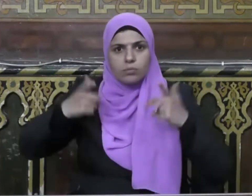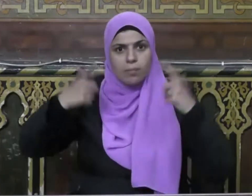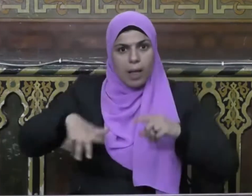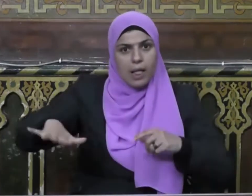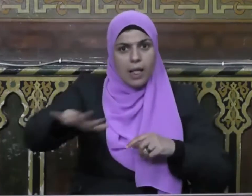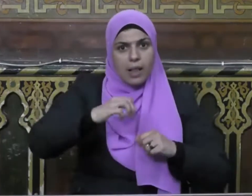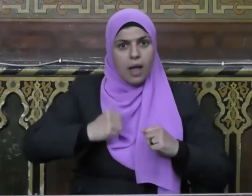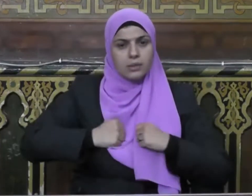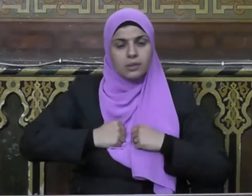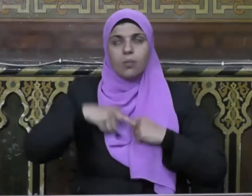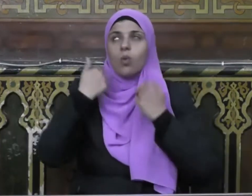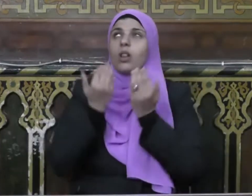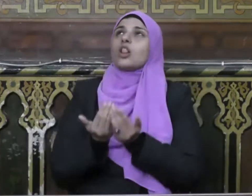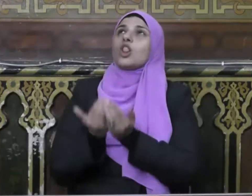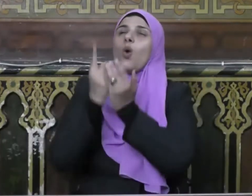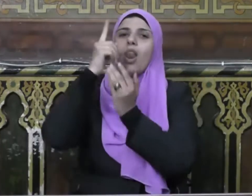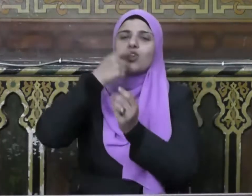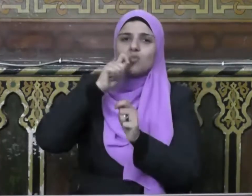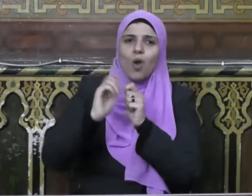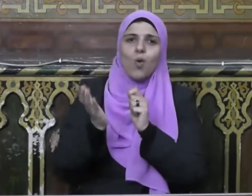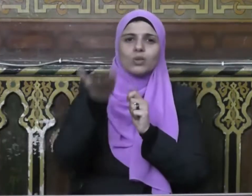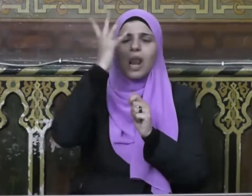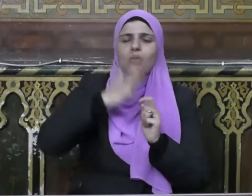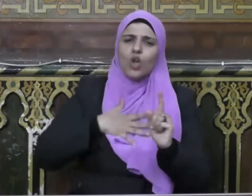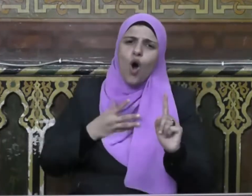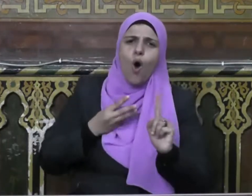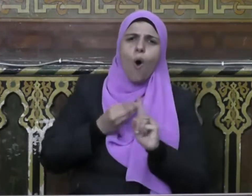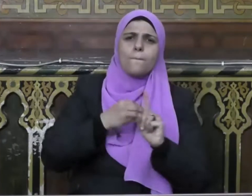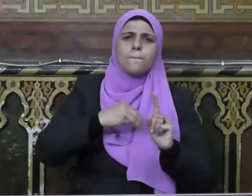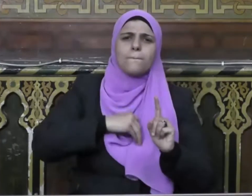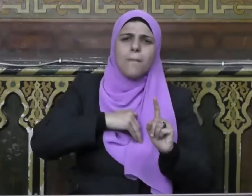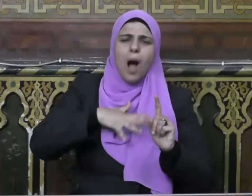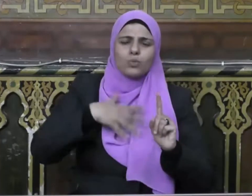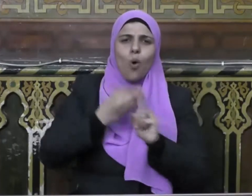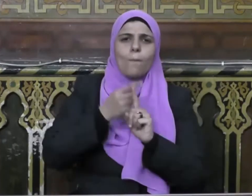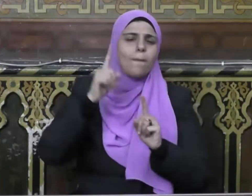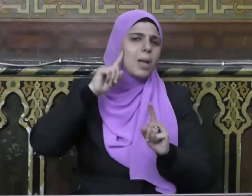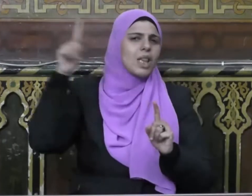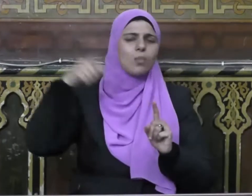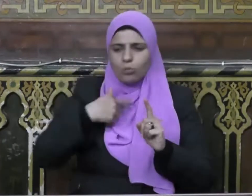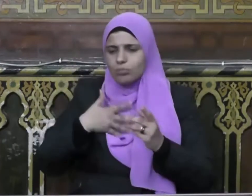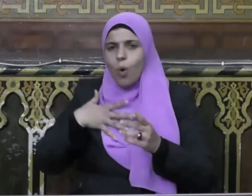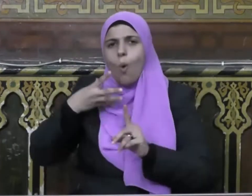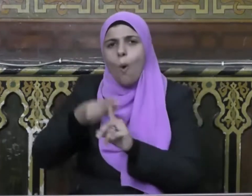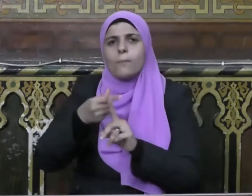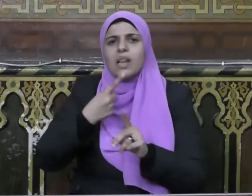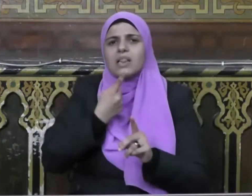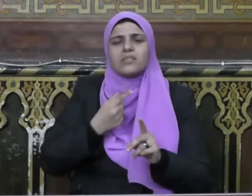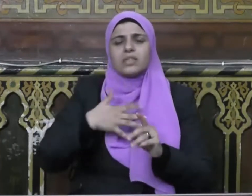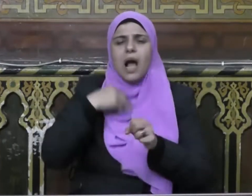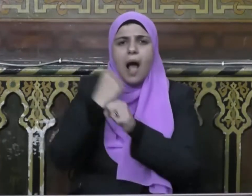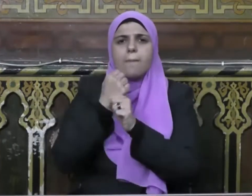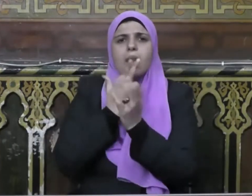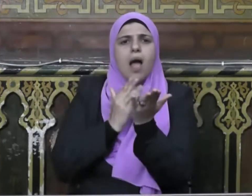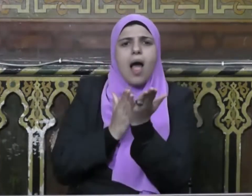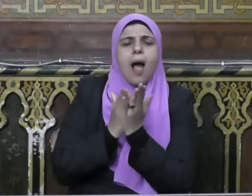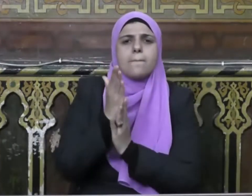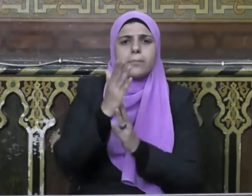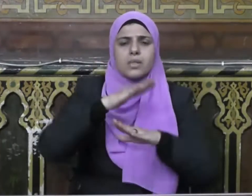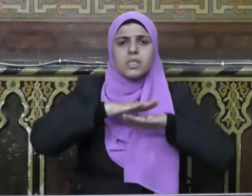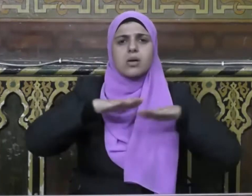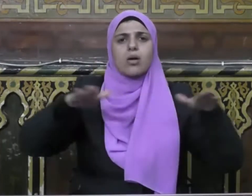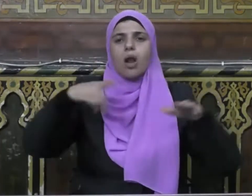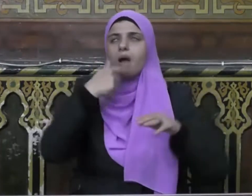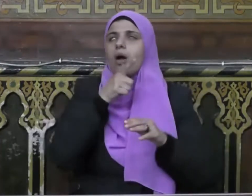واستوطن بها دعا الله عز وجل أن يحبب إليه وطنه الثاني وأن يحقق فيه